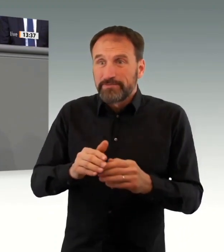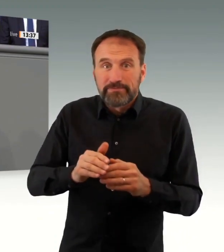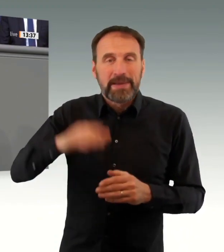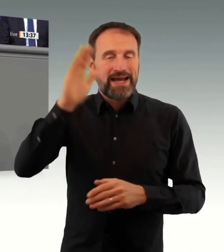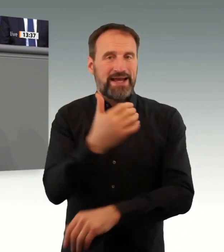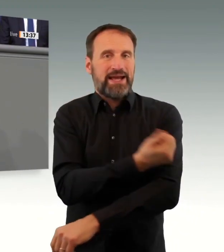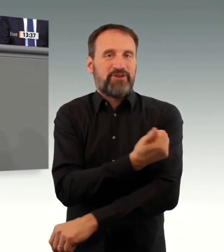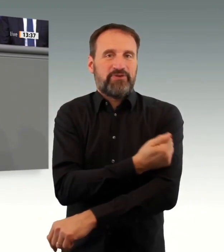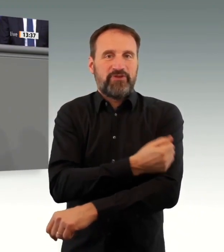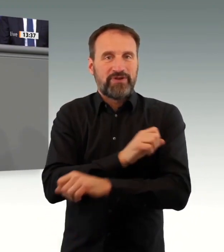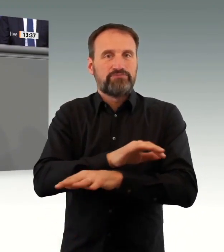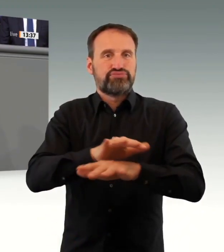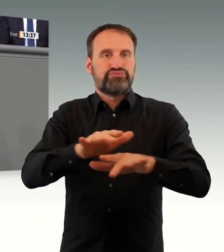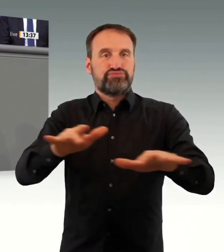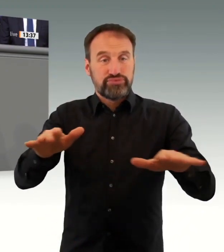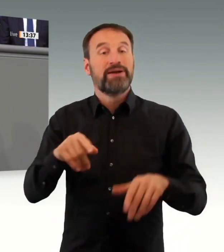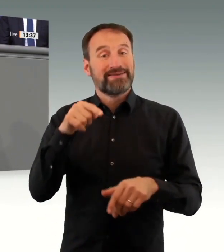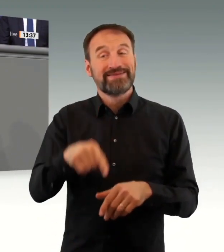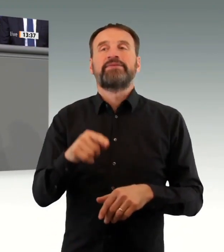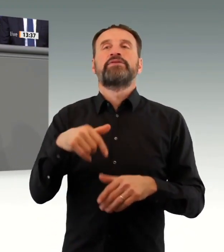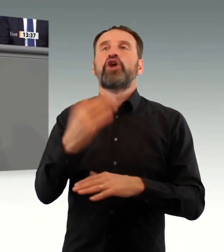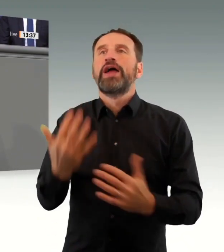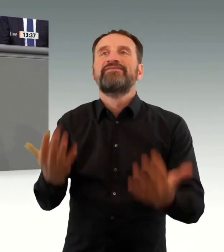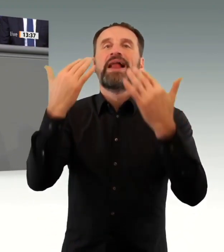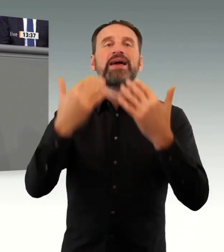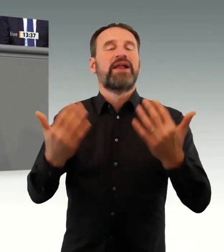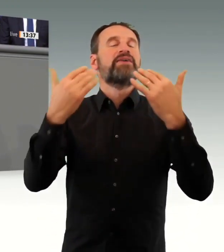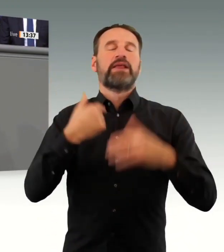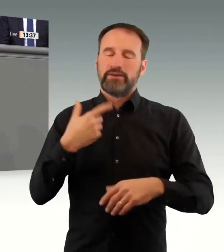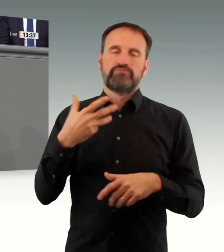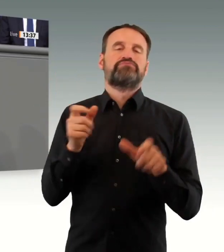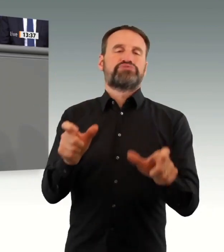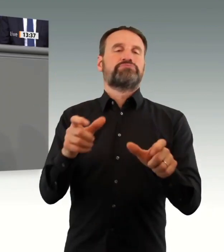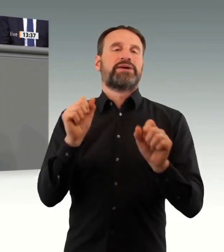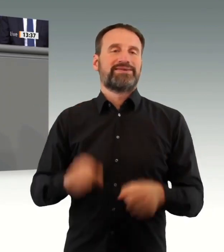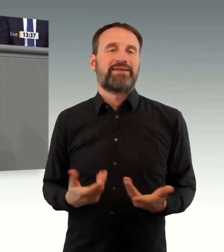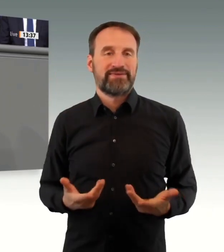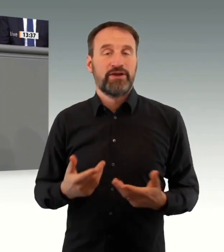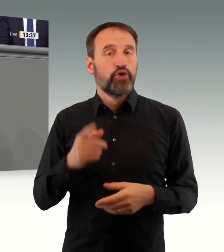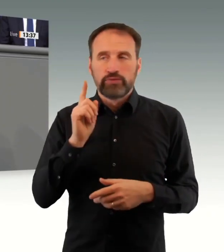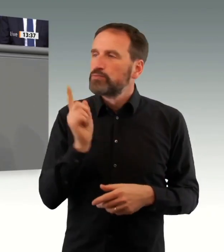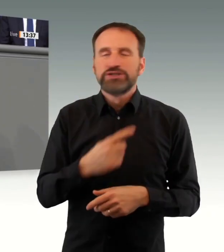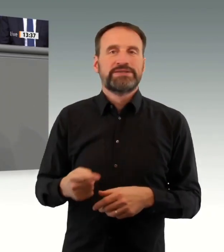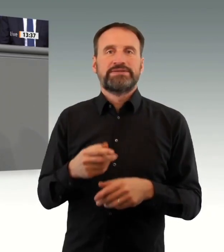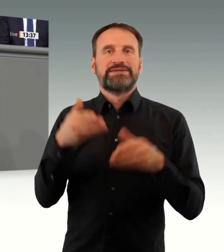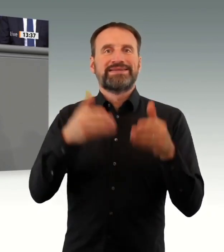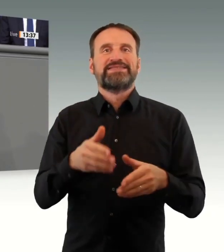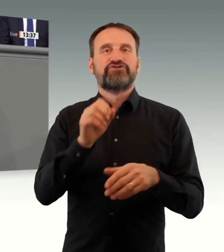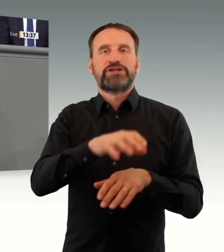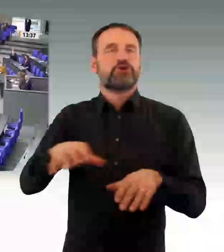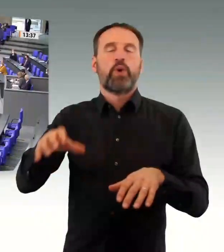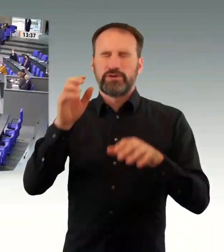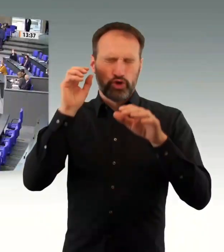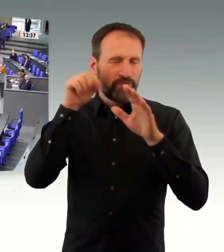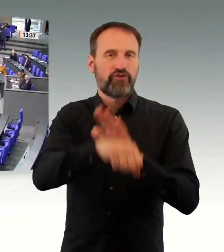führen Sie und legen Sie hier einen Gesetzentwurf vor, zeigen Sie, dass Sie handeln können, und ducken Sie sich nicht hinter einer Gewissensentscheidung des Parlamentes weg.